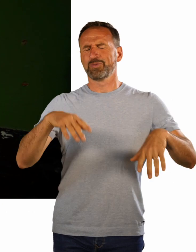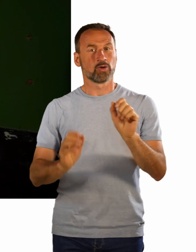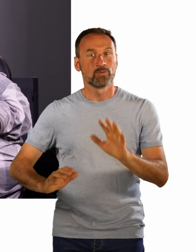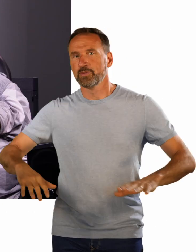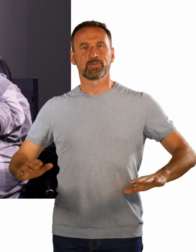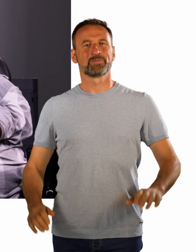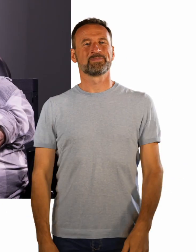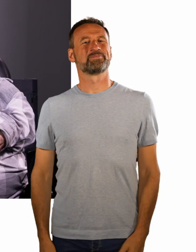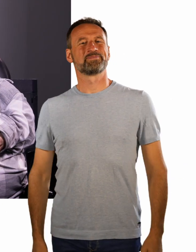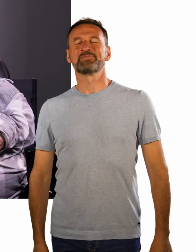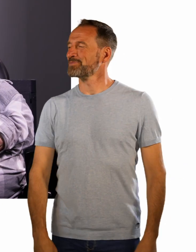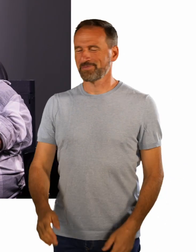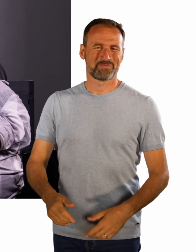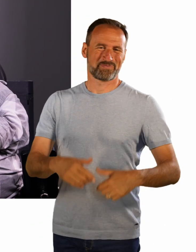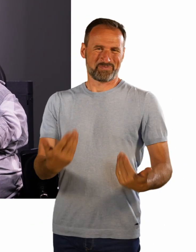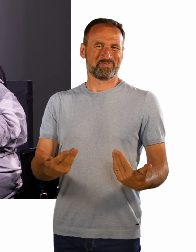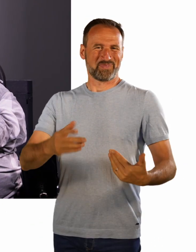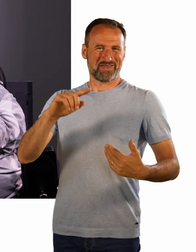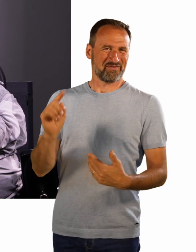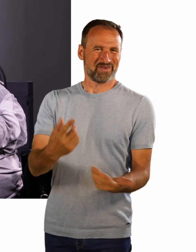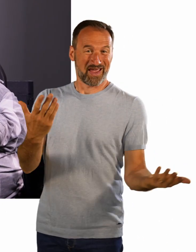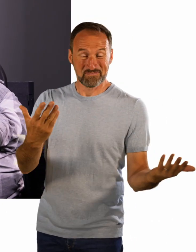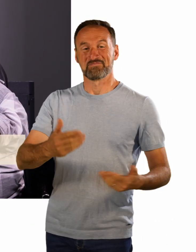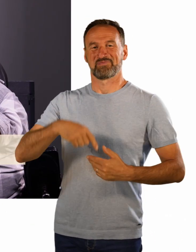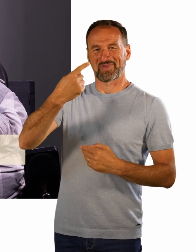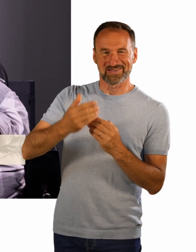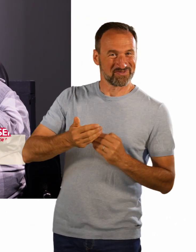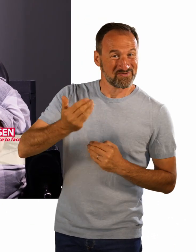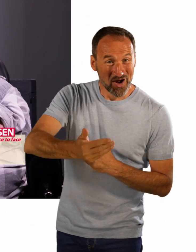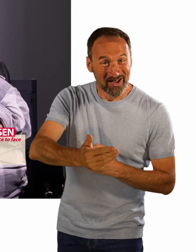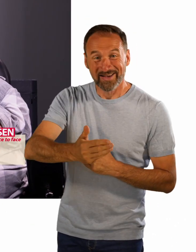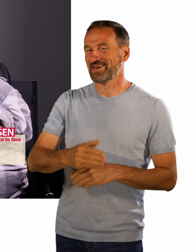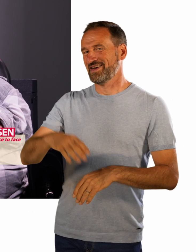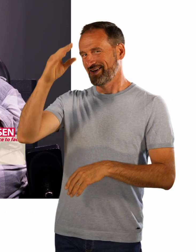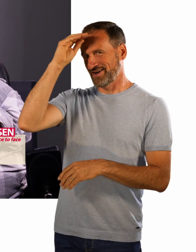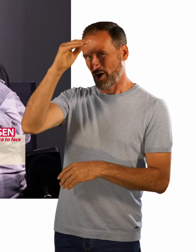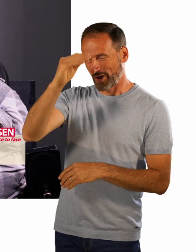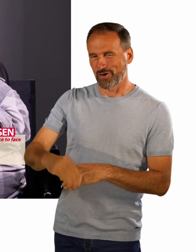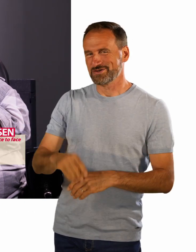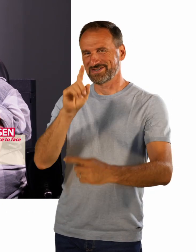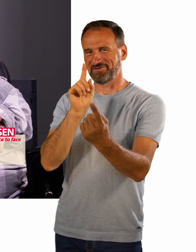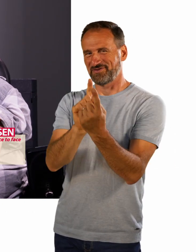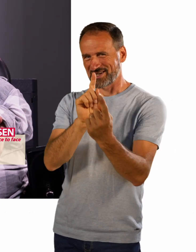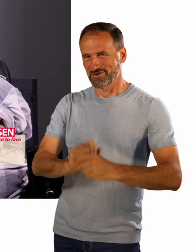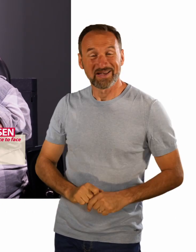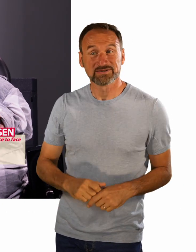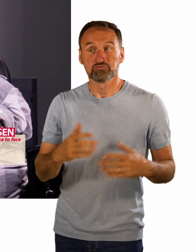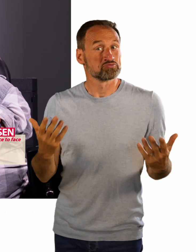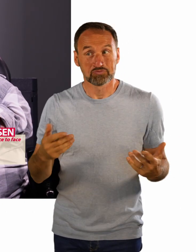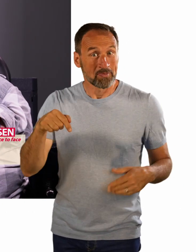Es ist soweit eine weitere Folge Krauthausen Fels to Fels. Diesmal aus Dortmund. Und nicht weit von Dortmund ist